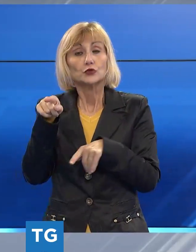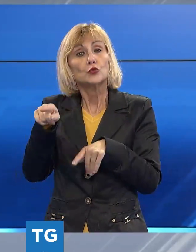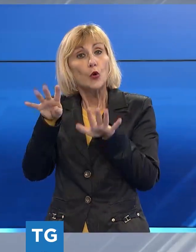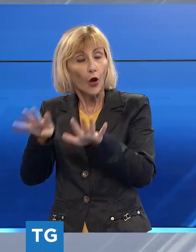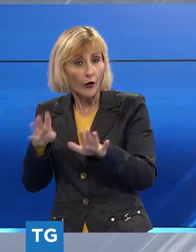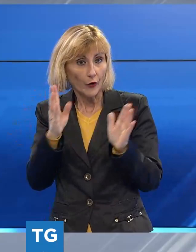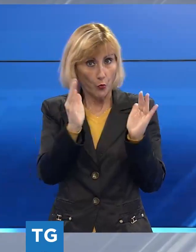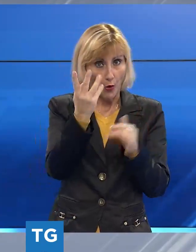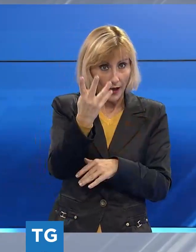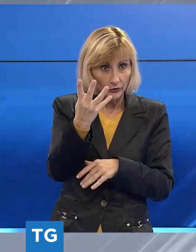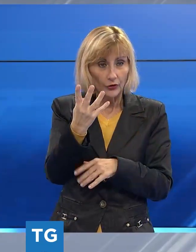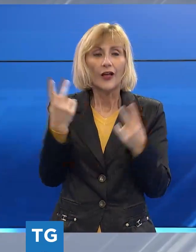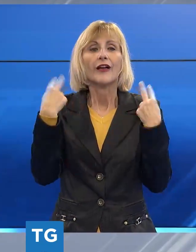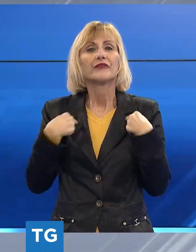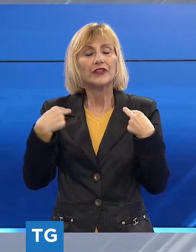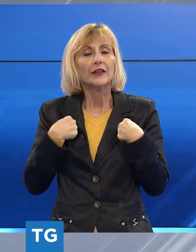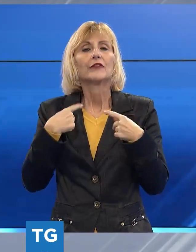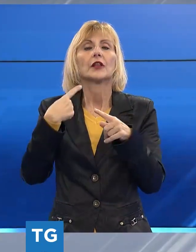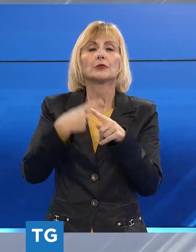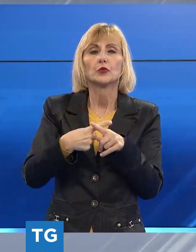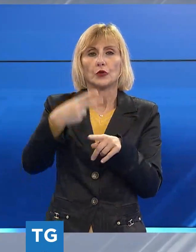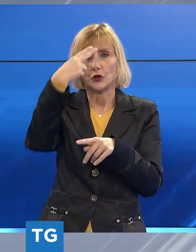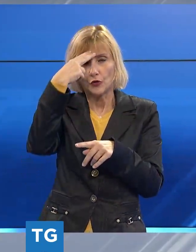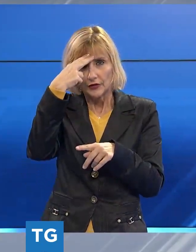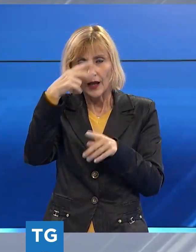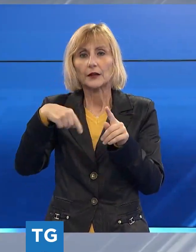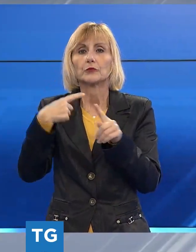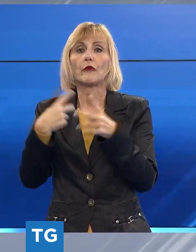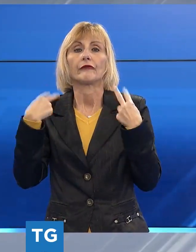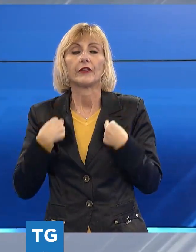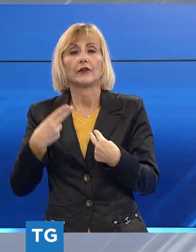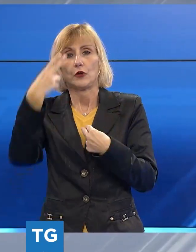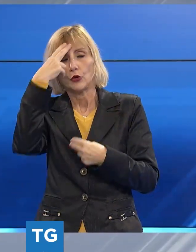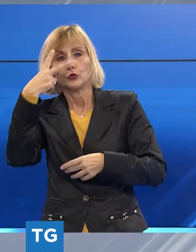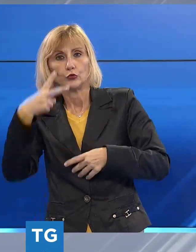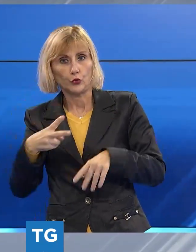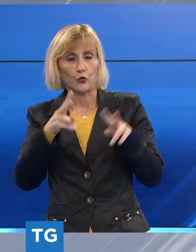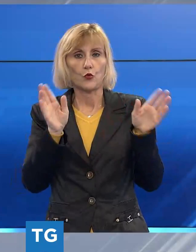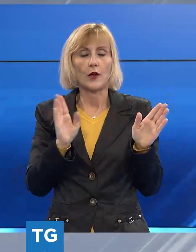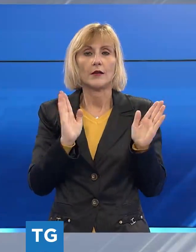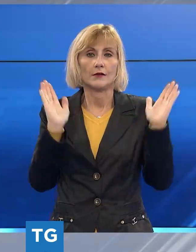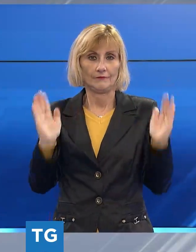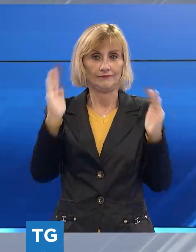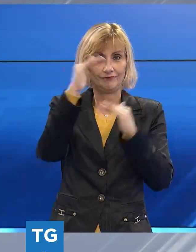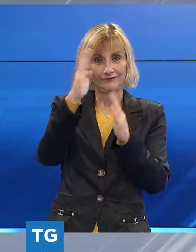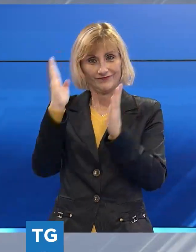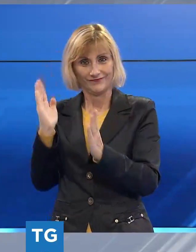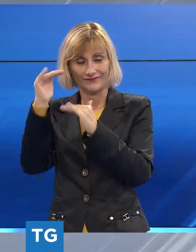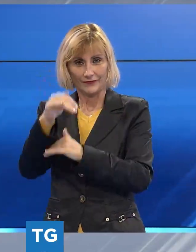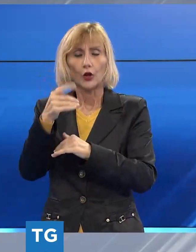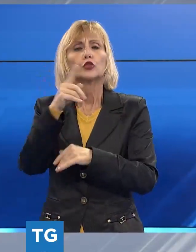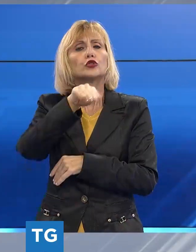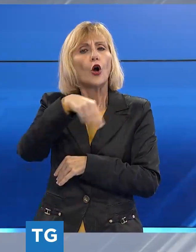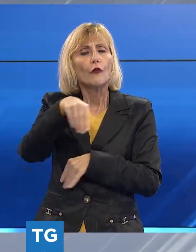dal titolo «Vivere e ricordare» e «Vivere e ricordare 2», posizionati lungo il muro della ferrovia di Viareggio di fronte alla croce